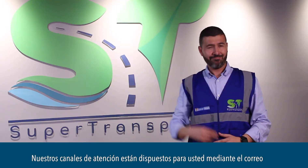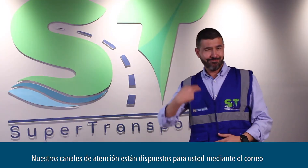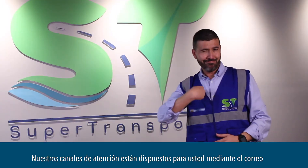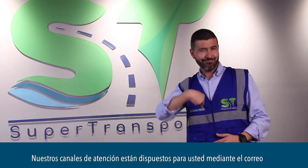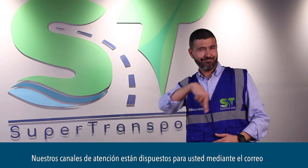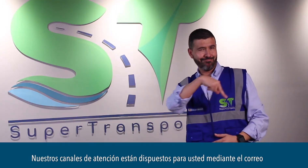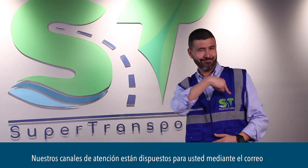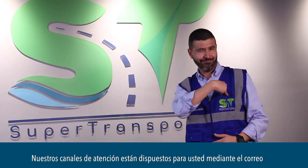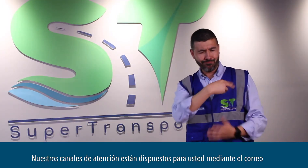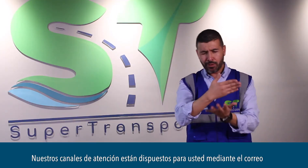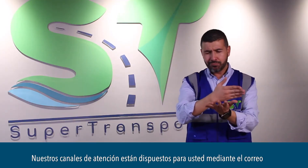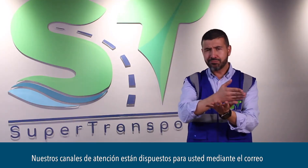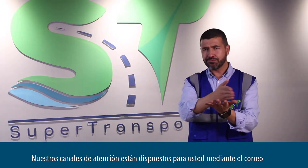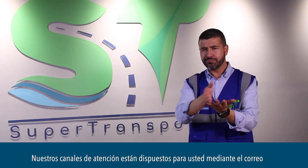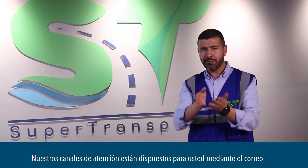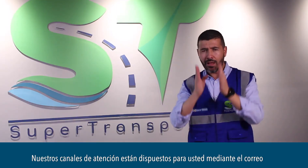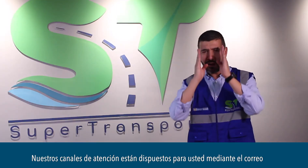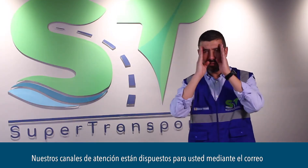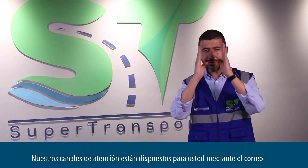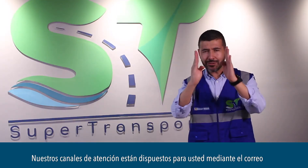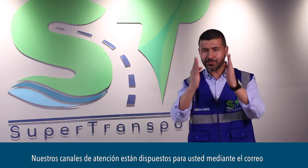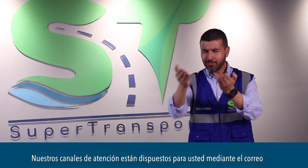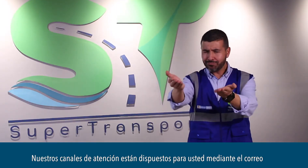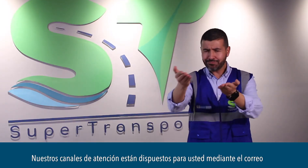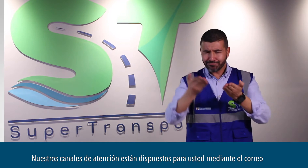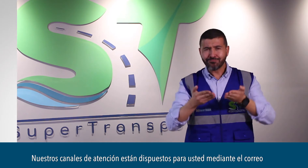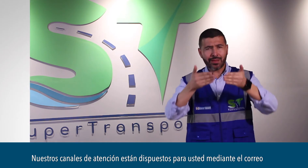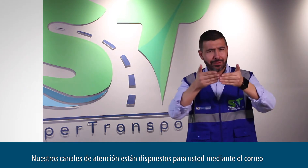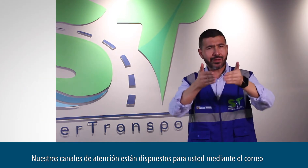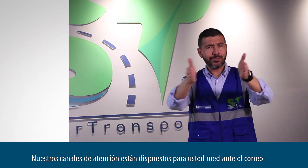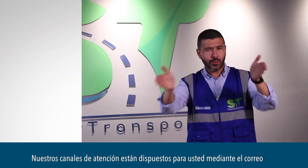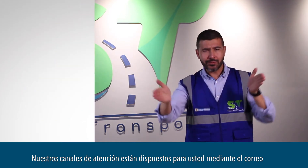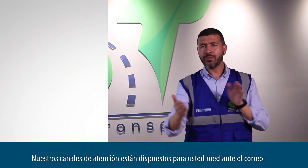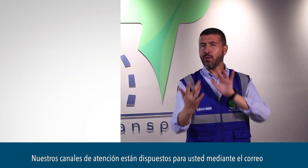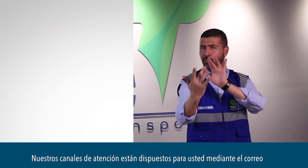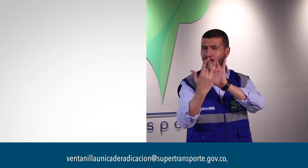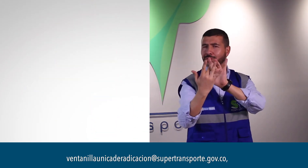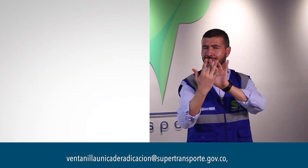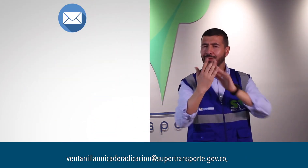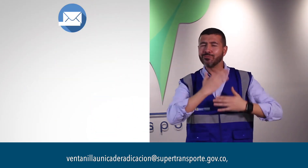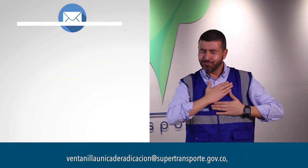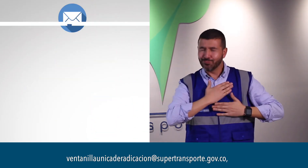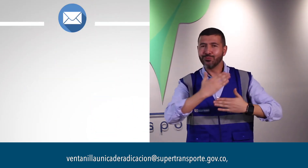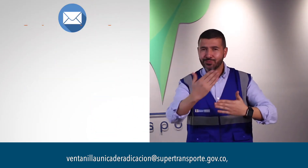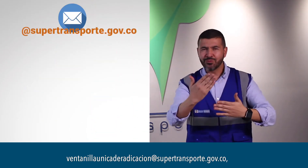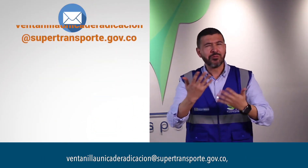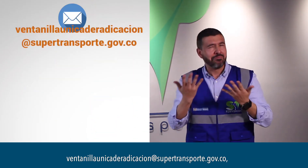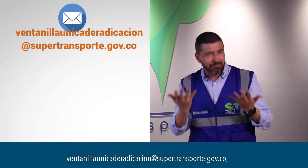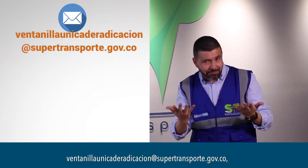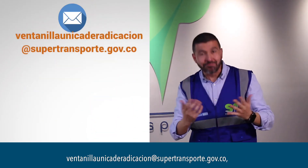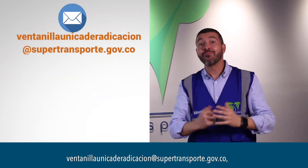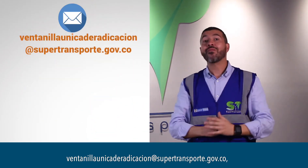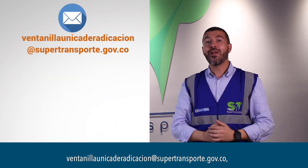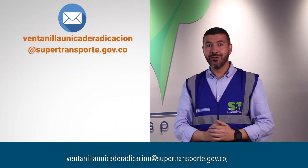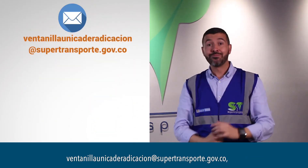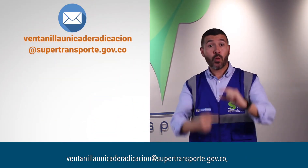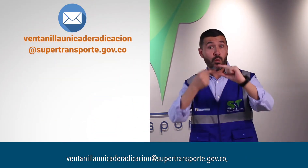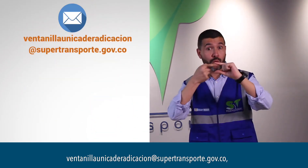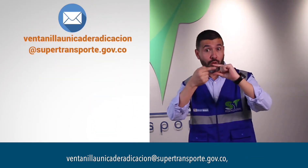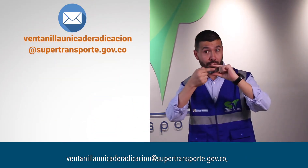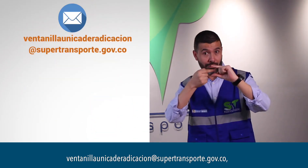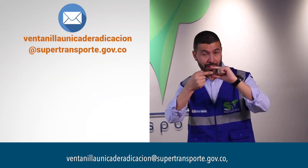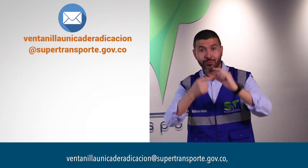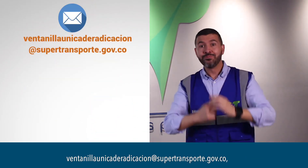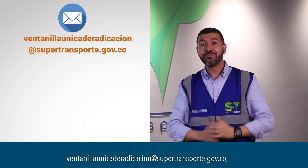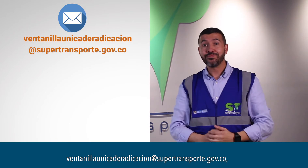Nuestros canales de atención están dispuestos para usted mediante el correo ventanilla única de erradicación